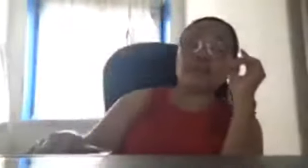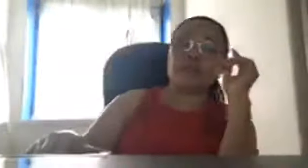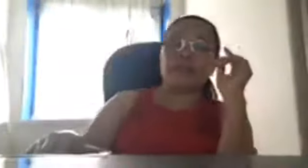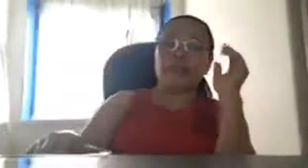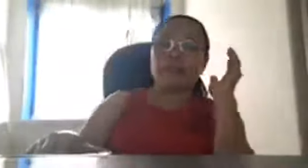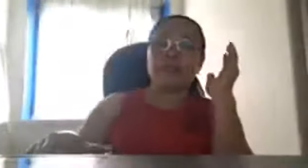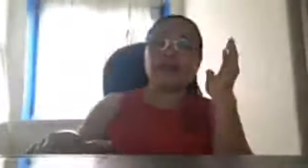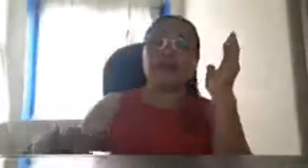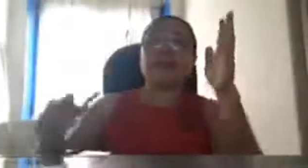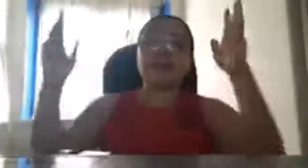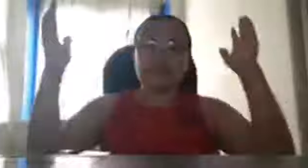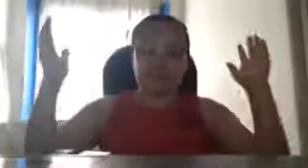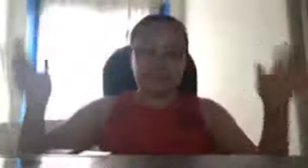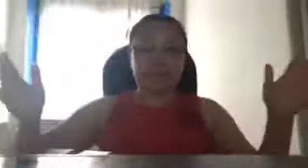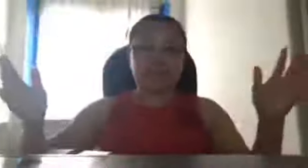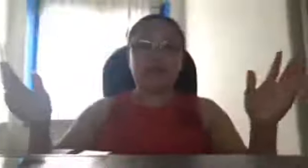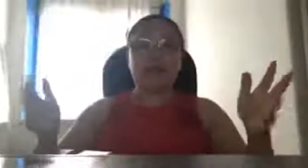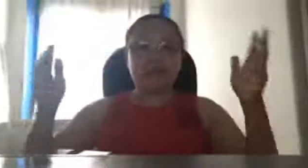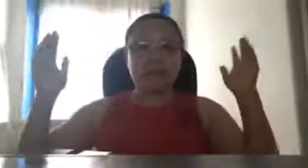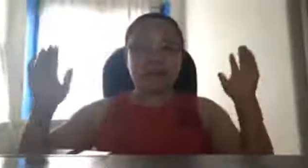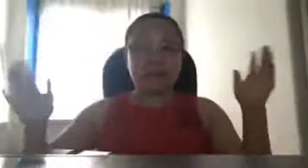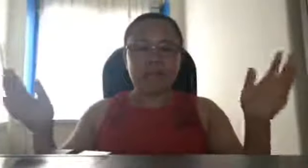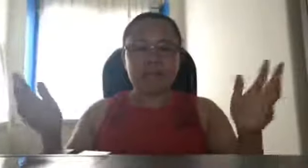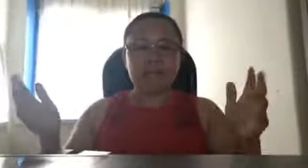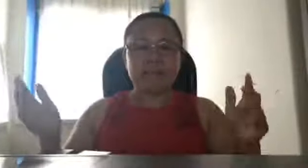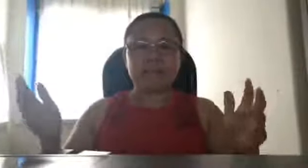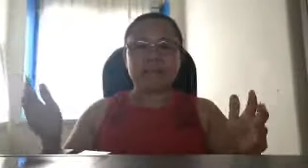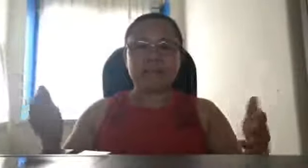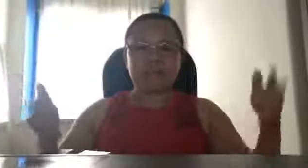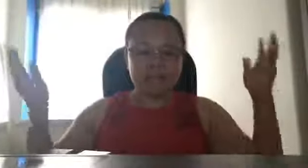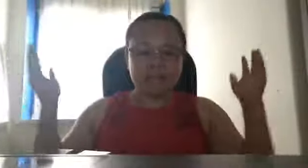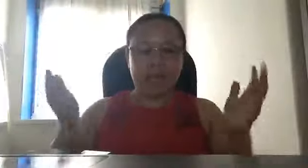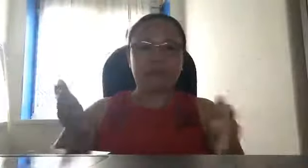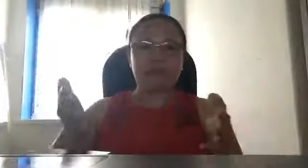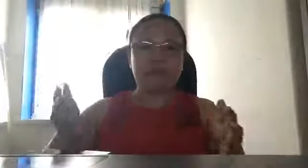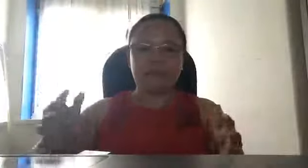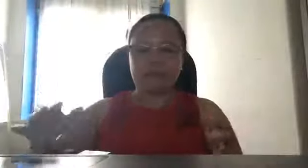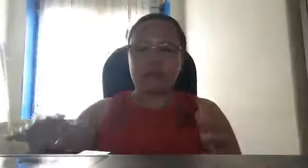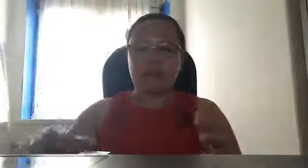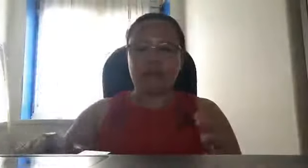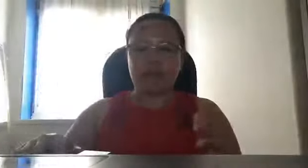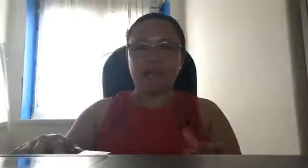kaya tinatarget ng mga malalaking bansa na tayo talaga ang